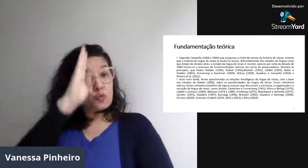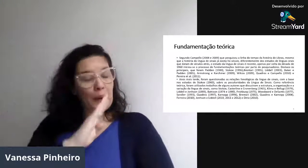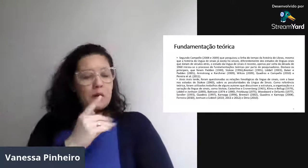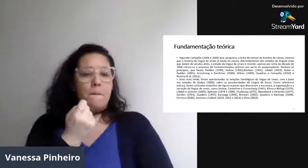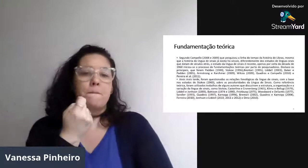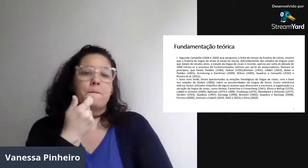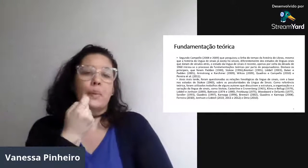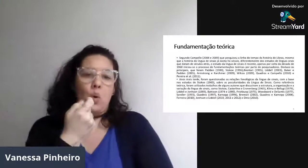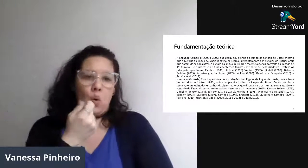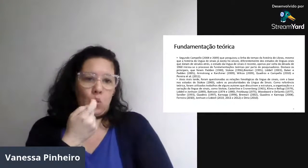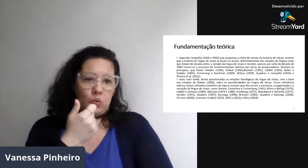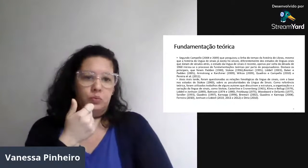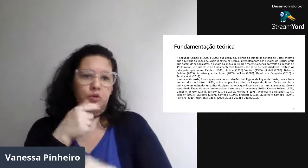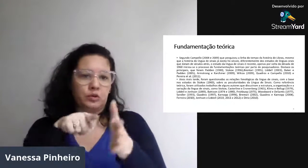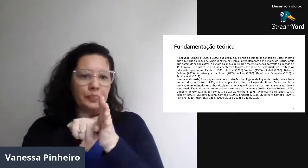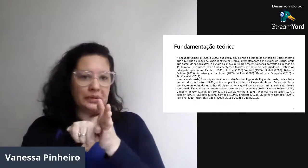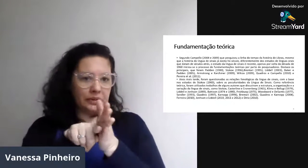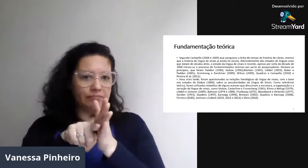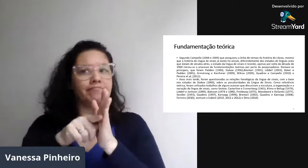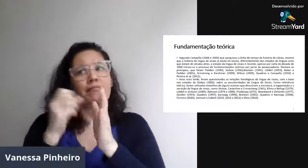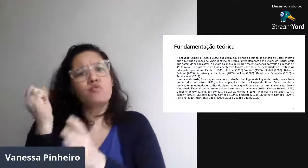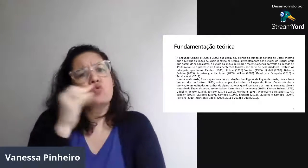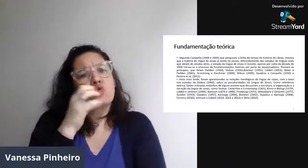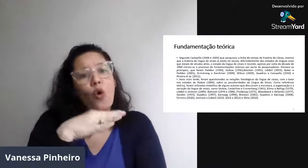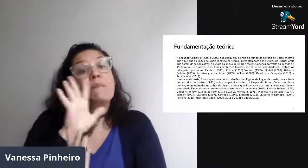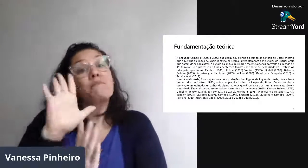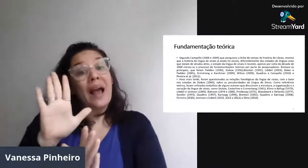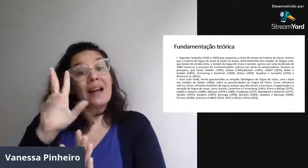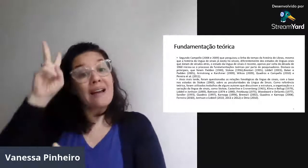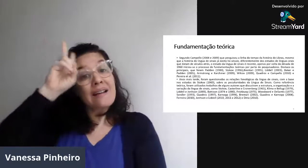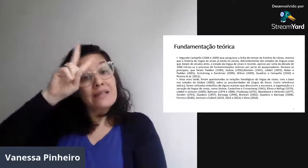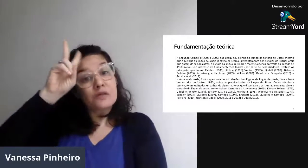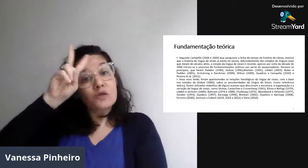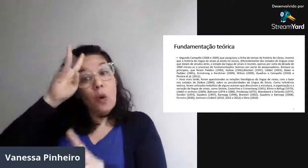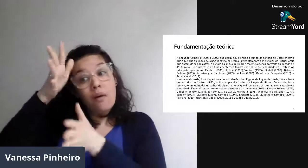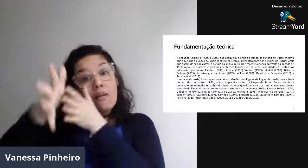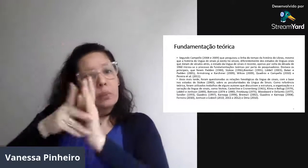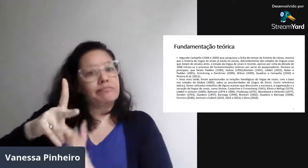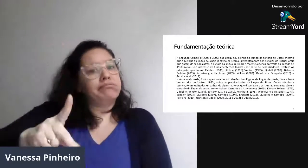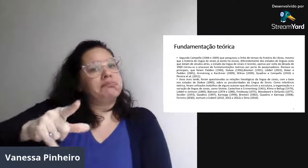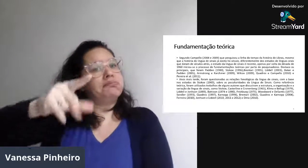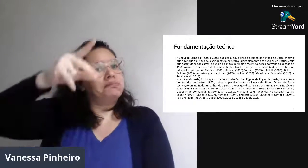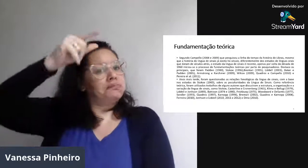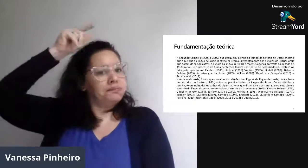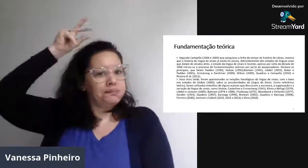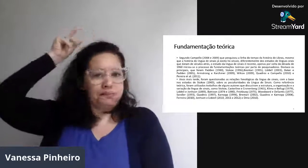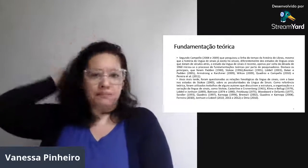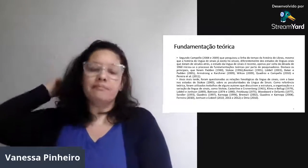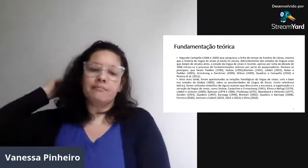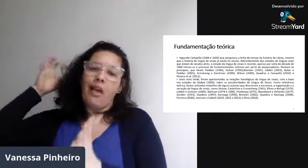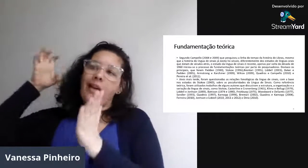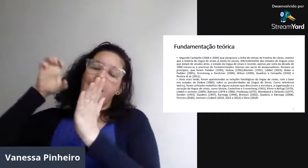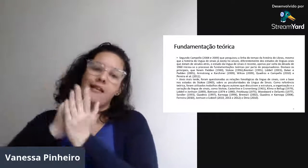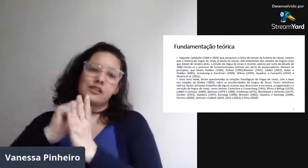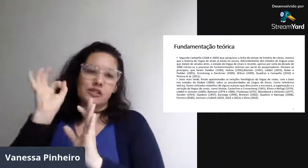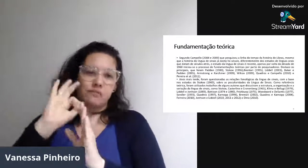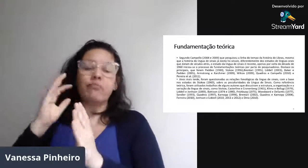sinais aqui do Brasil, é muito pouco. Muita pouca pesquisa. É tudo muito novo. Mas a história da Libras é